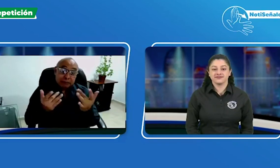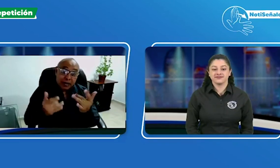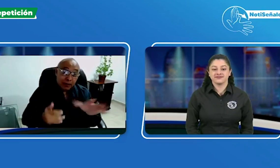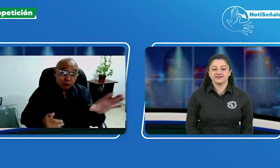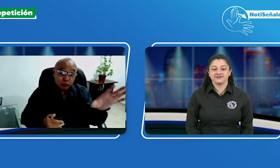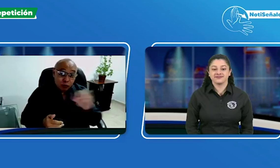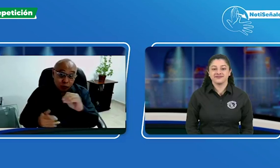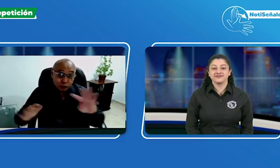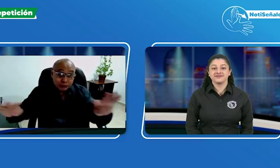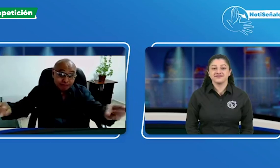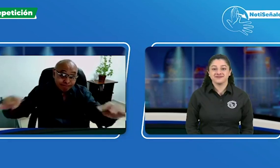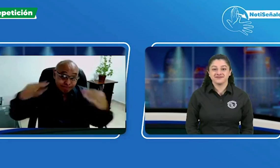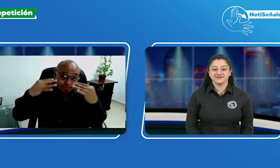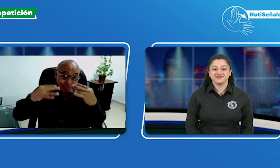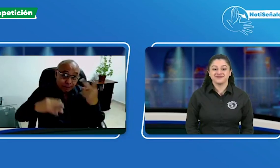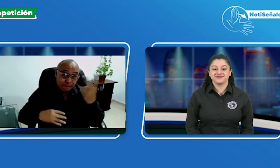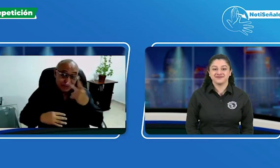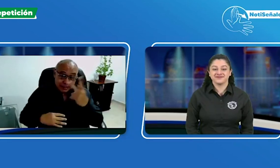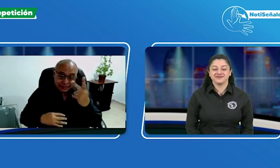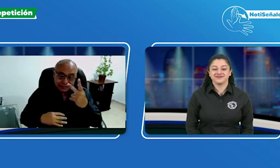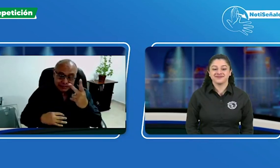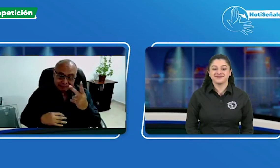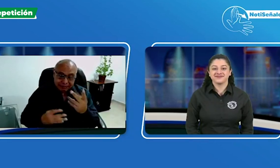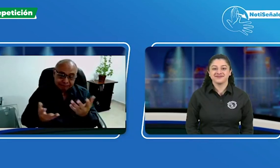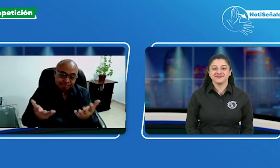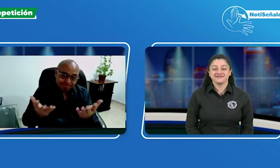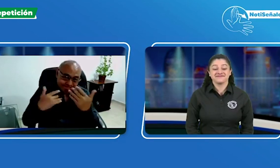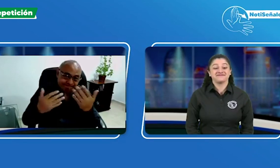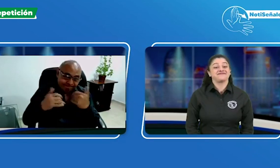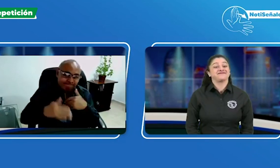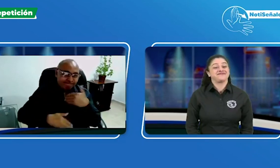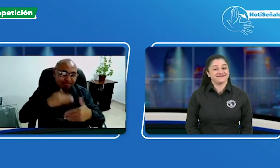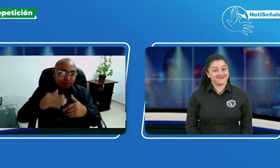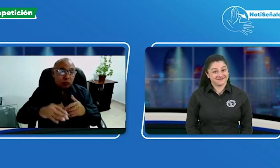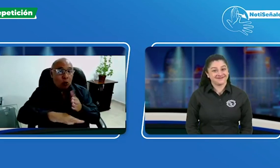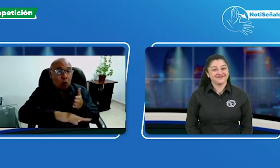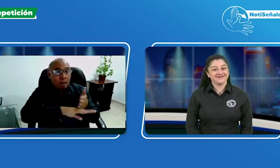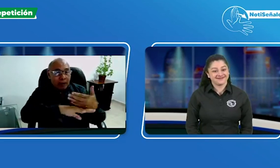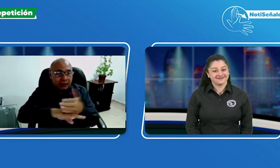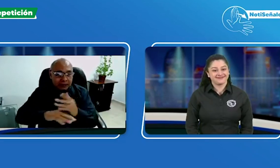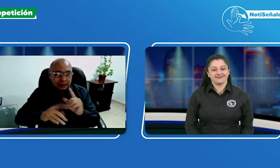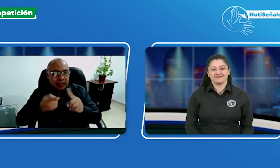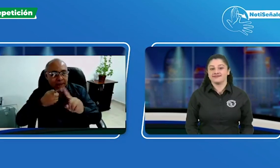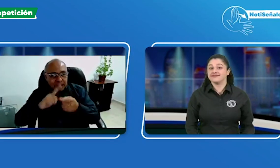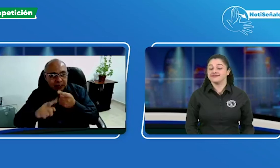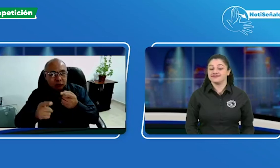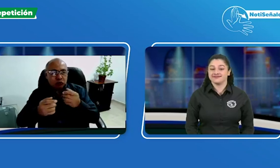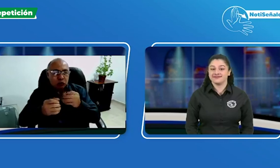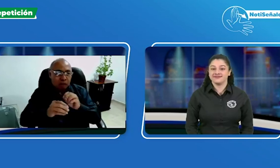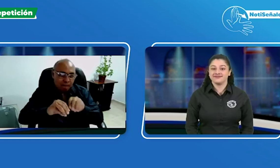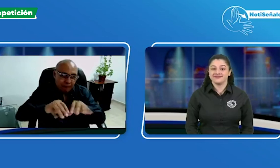intérprete en este ente territorial. Así que los esperamos a todos para que nos acompañen este próximo viernes.